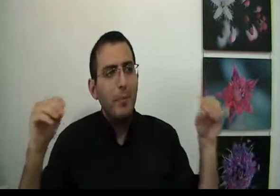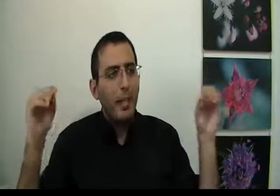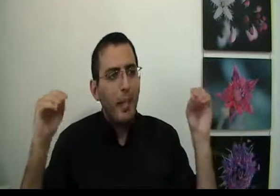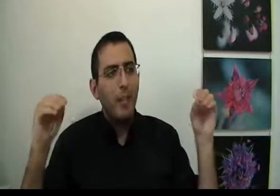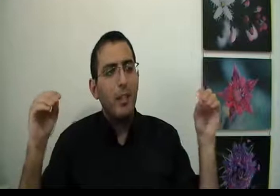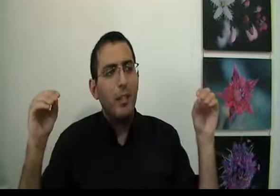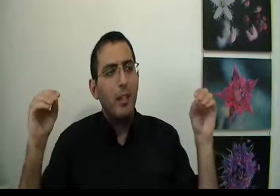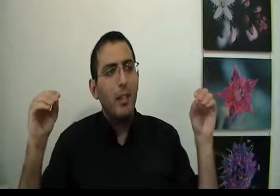צריך